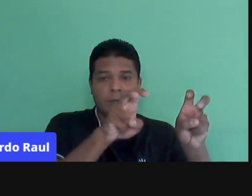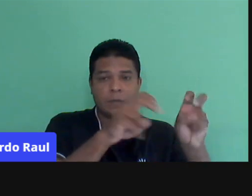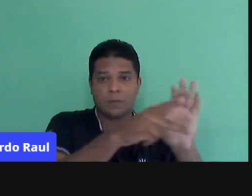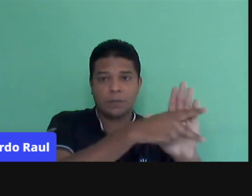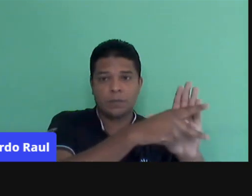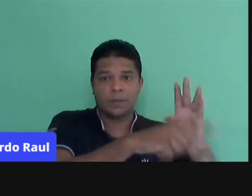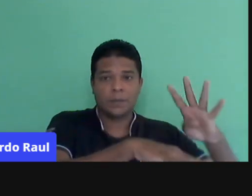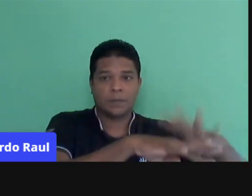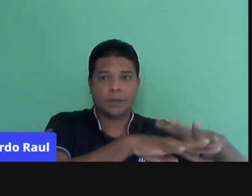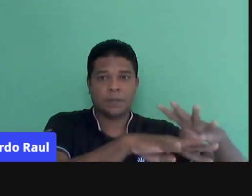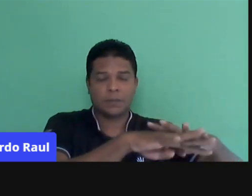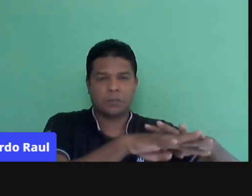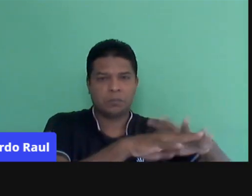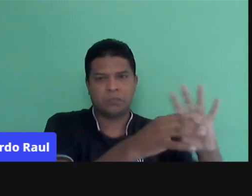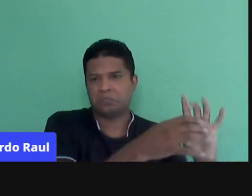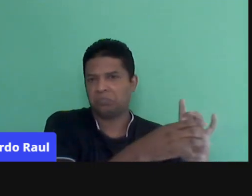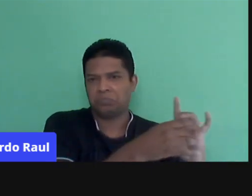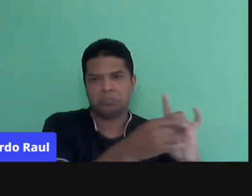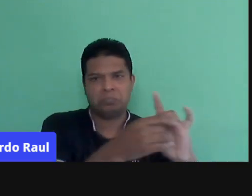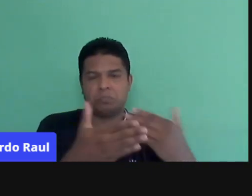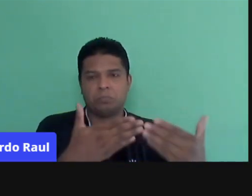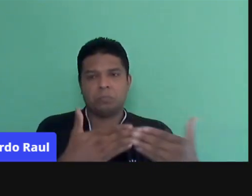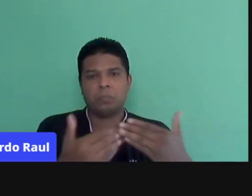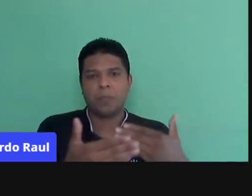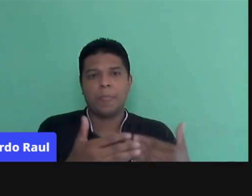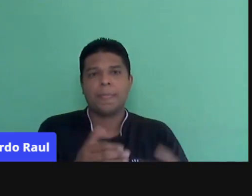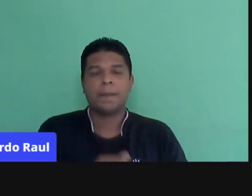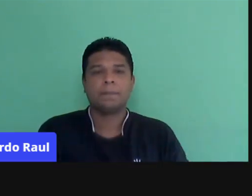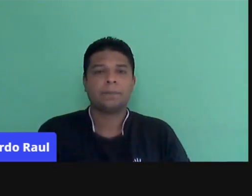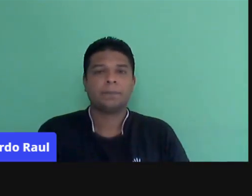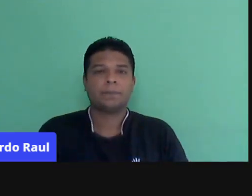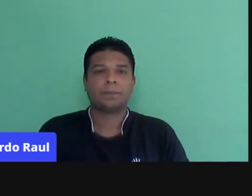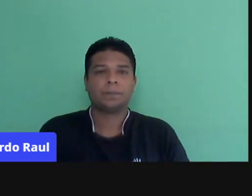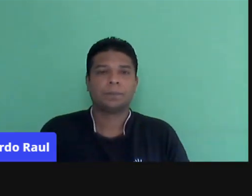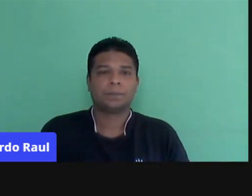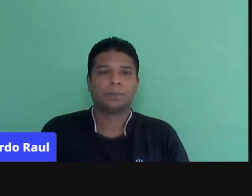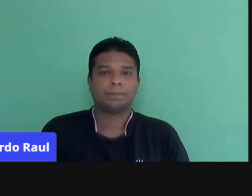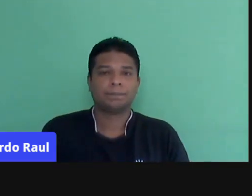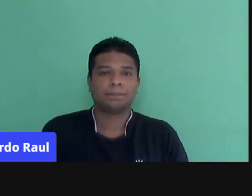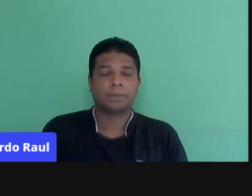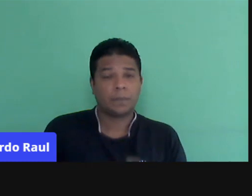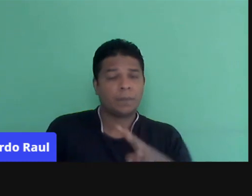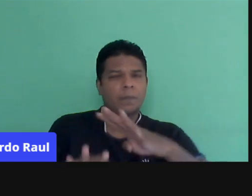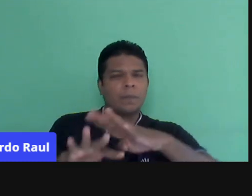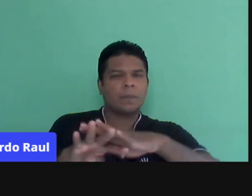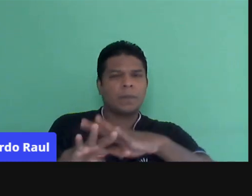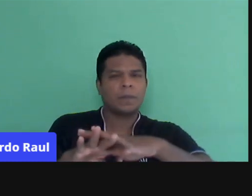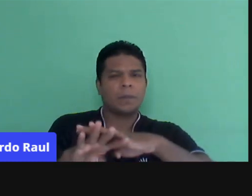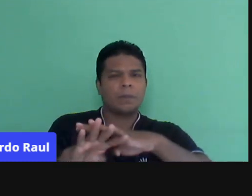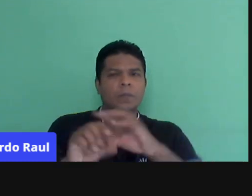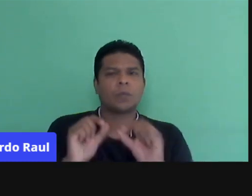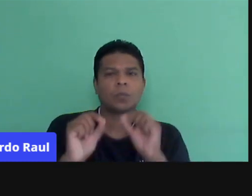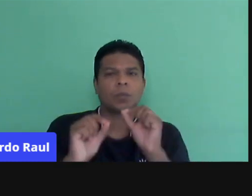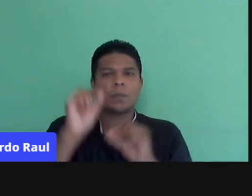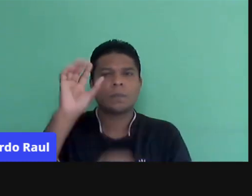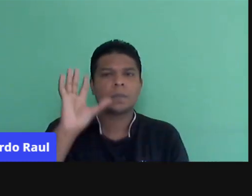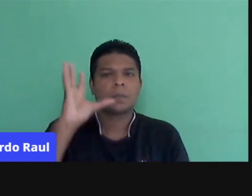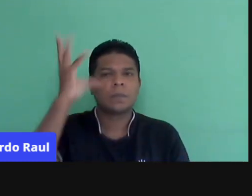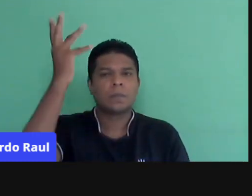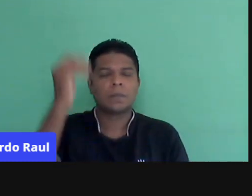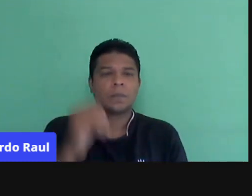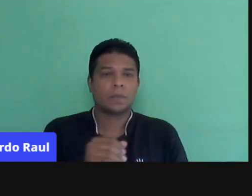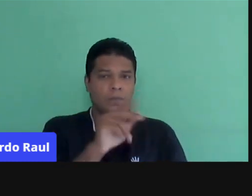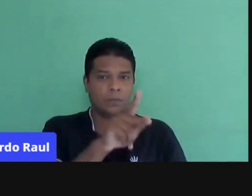contexto cabe para qualquer outra, né. Bom, então em relação às aulas de matemática, o que acontecia? O professor,